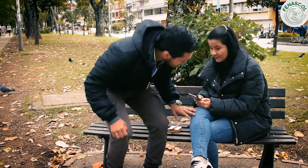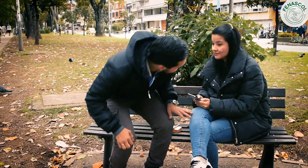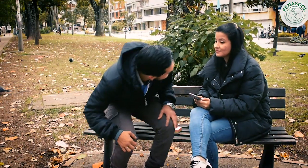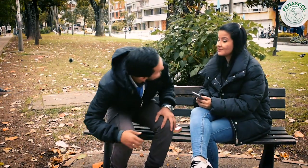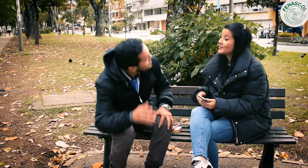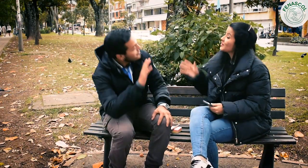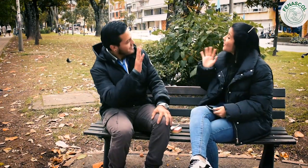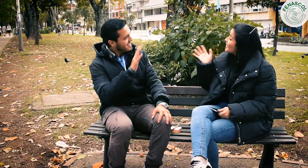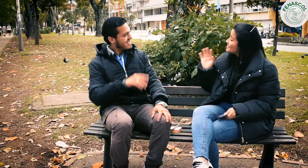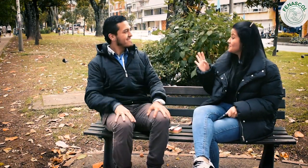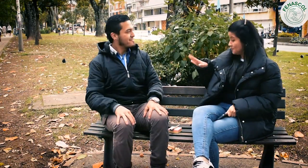Hola.